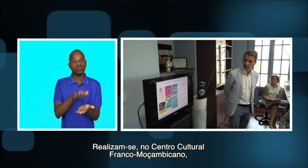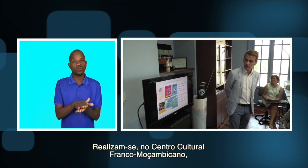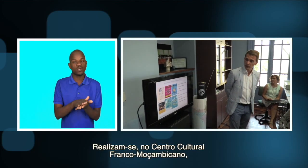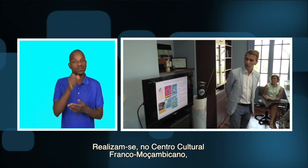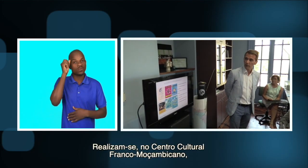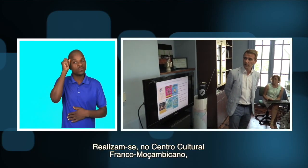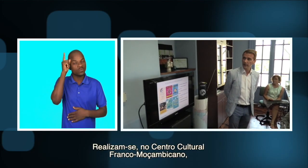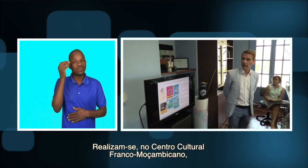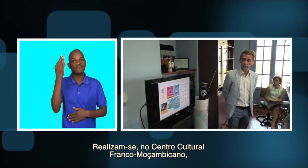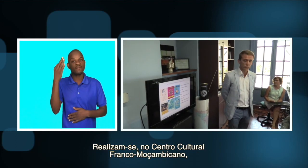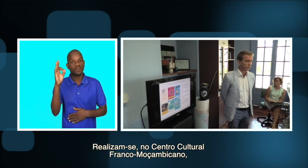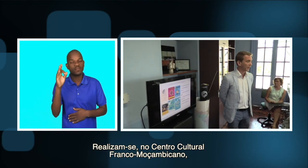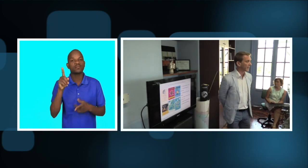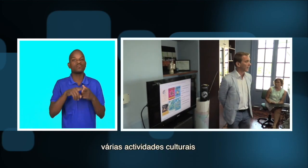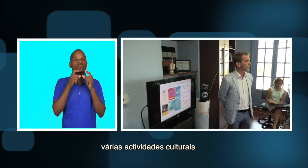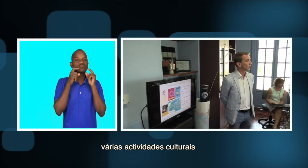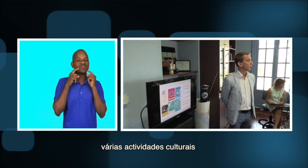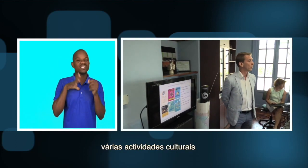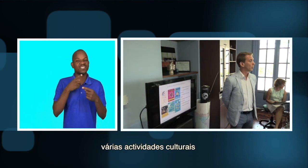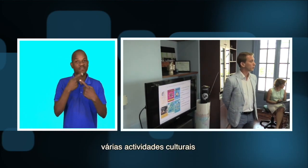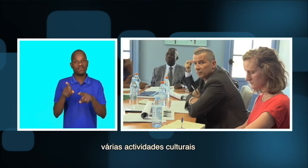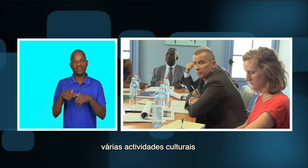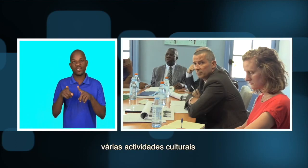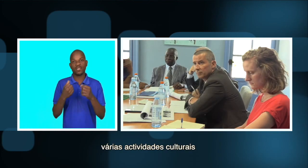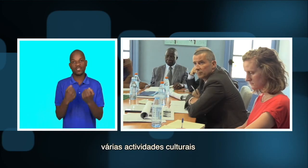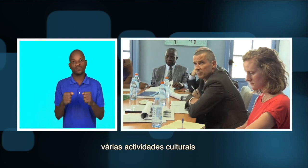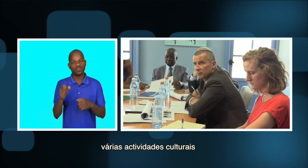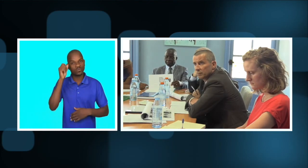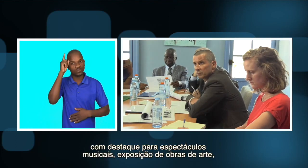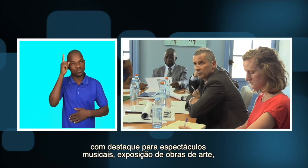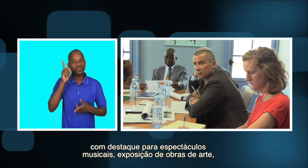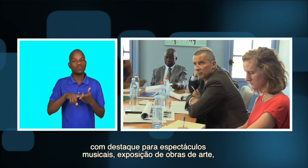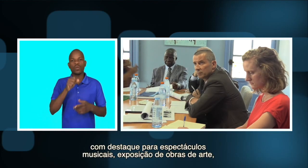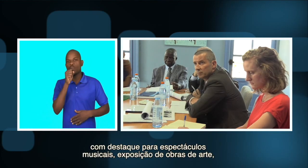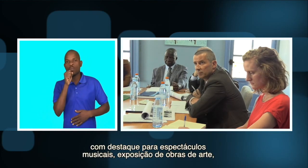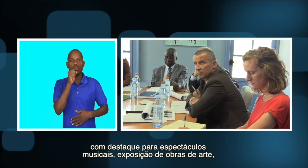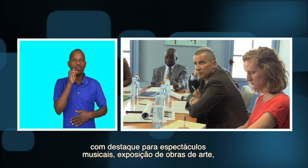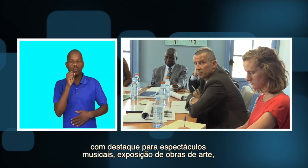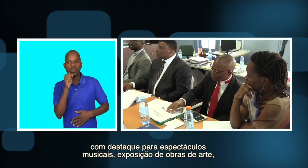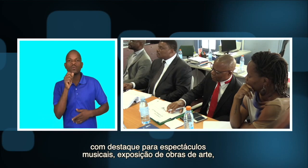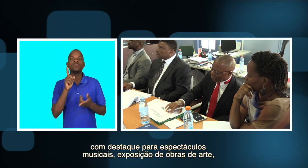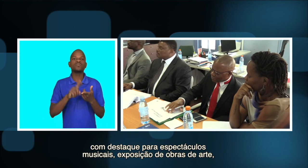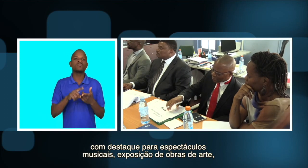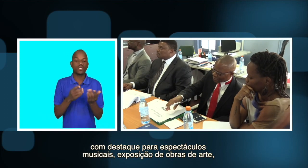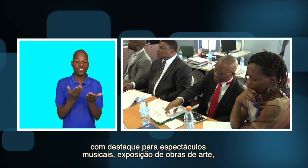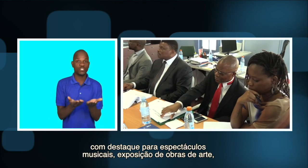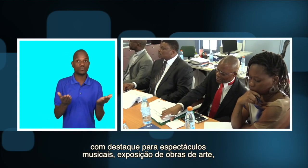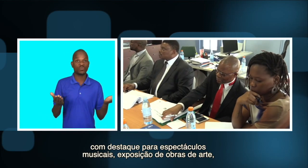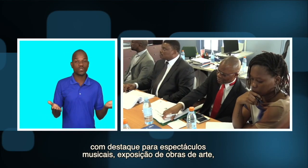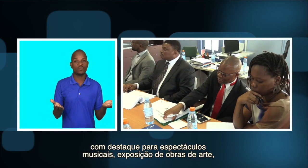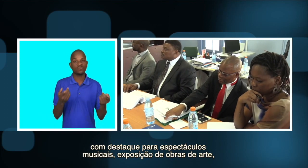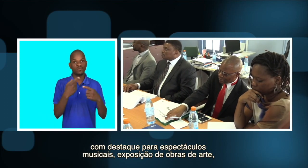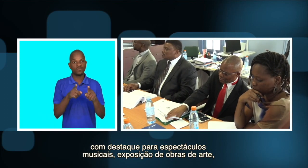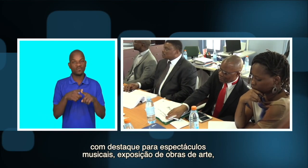-se no Centro Cultural Franco-Moçambicano várias atividades culturais com destaque para espetáculos musicais,